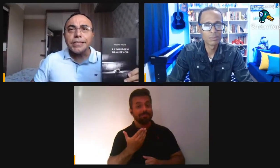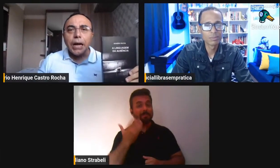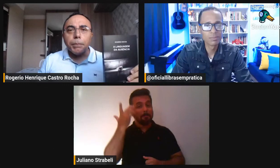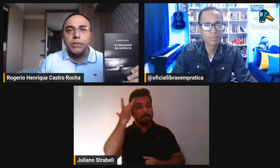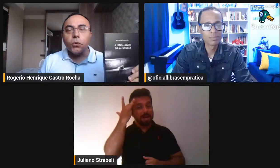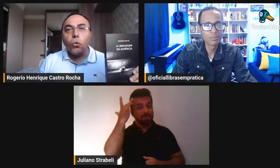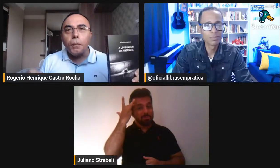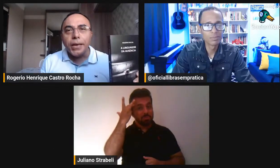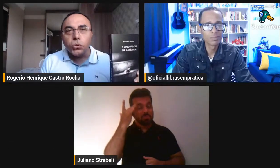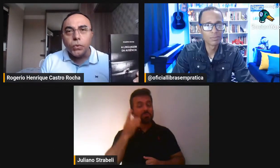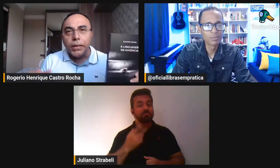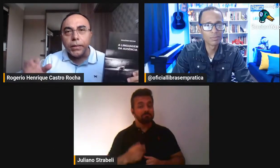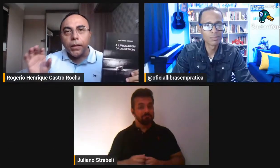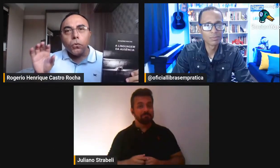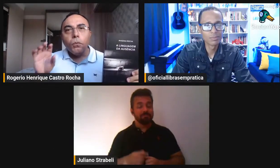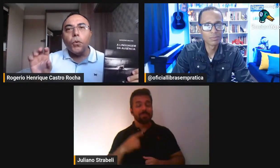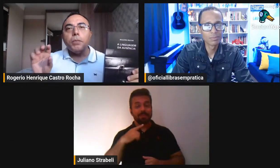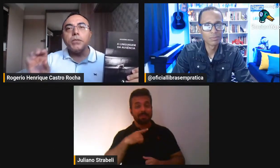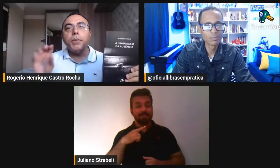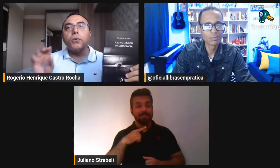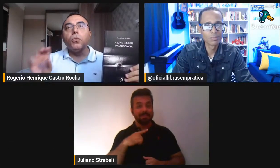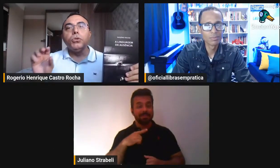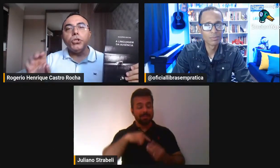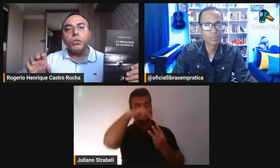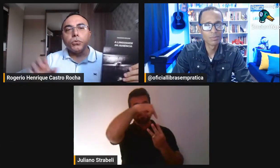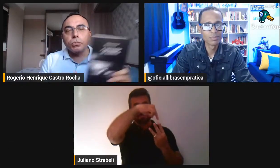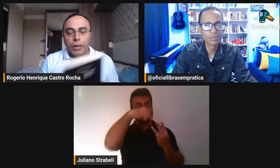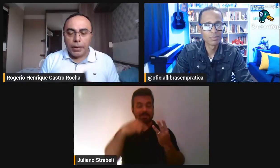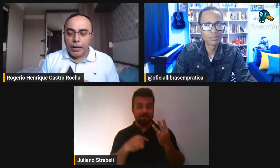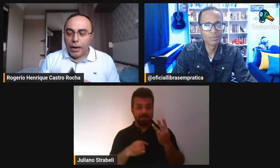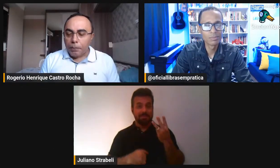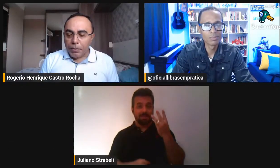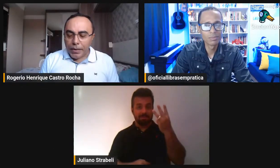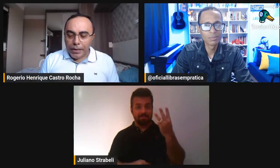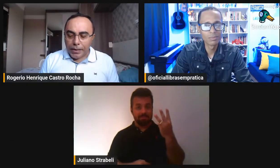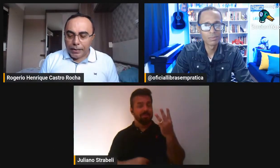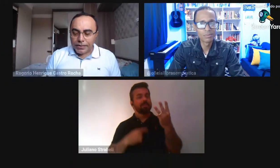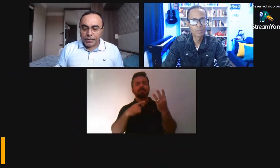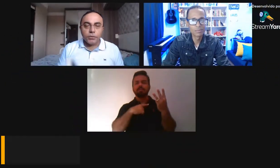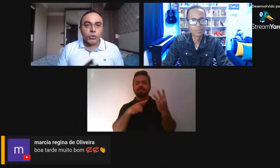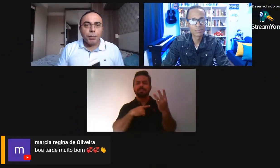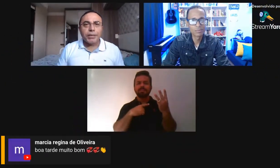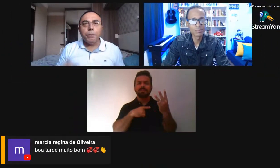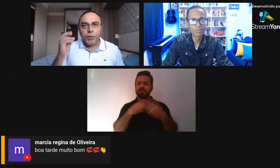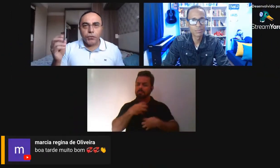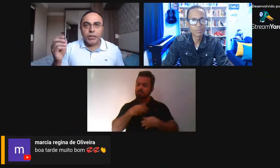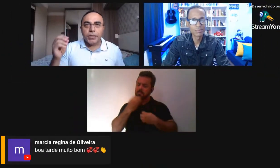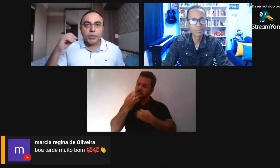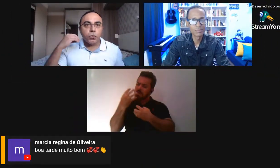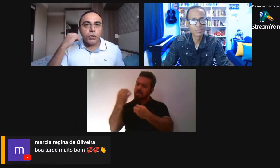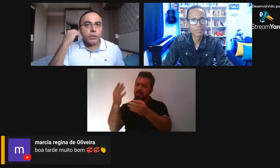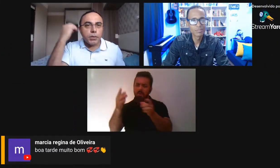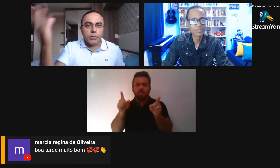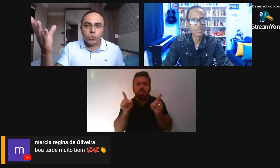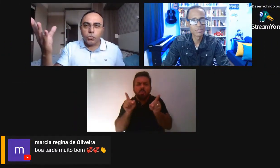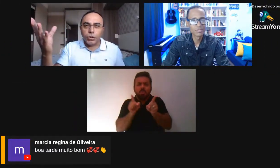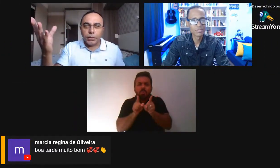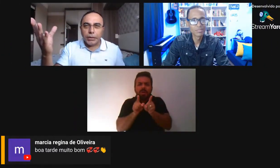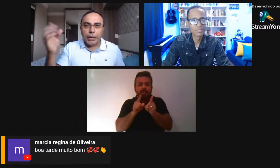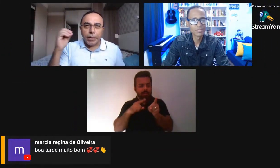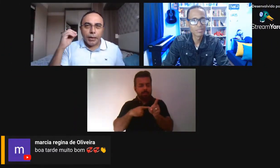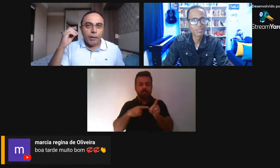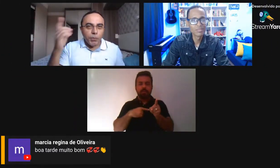três etapas. eu começo ele com poemas bem curtinhos. A primeira sessão, chamada Epifania, são coisas que